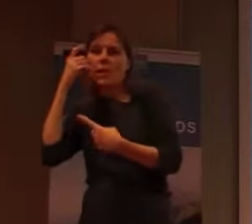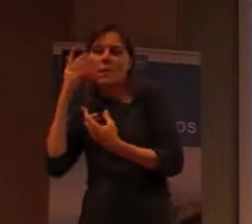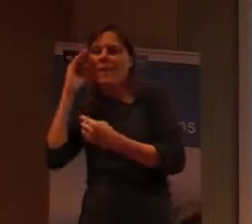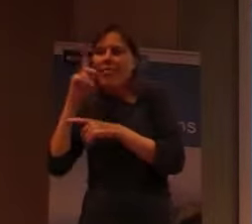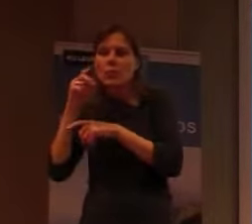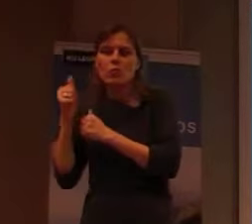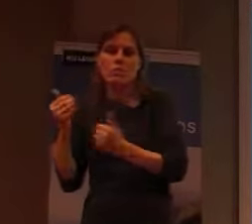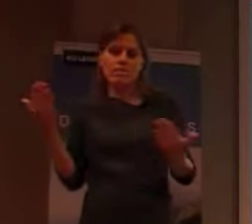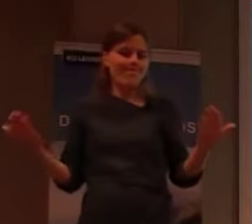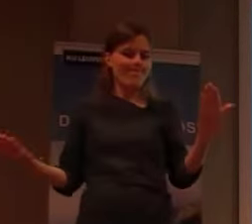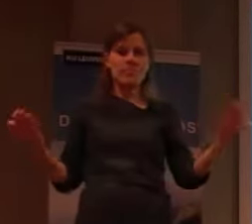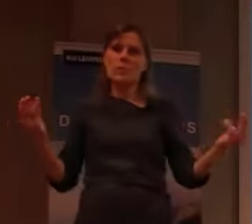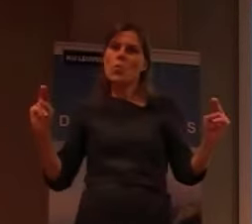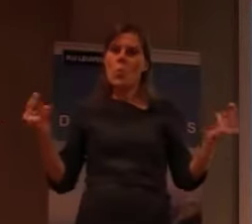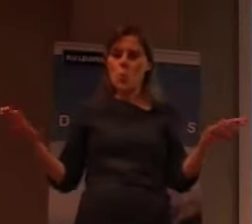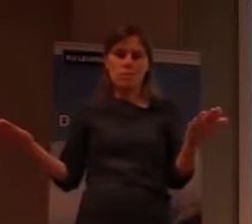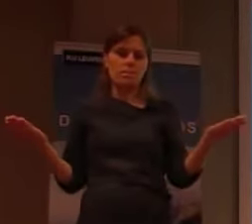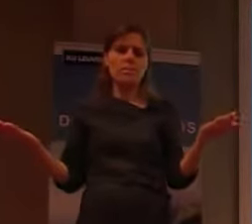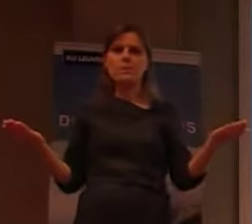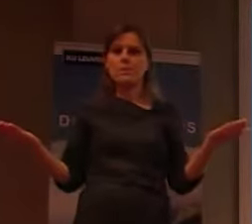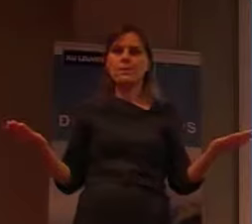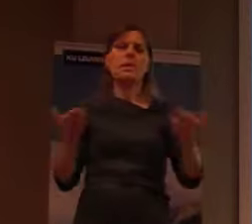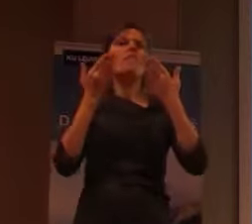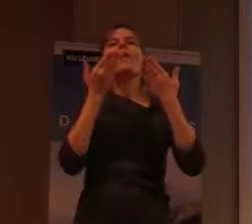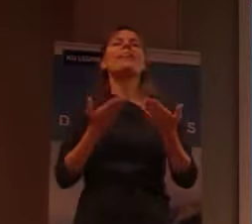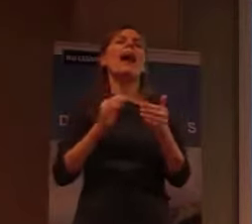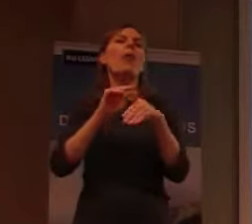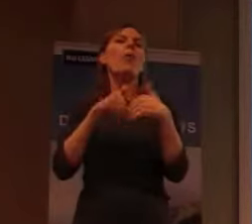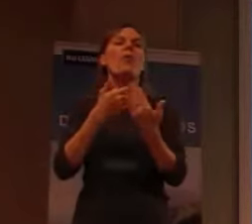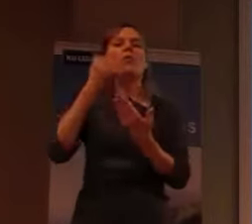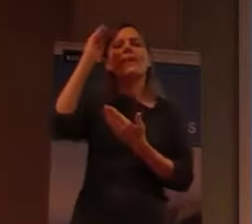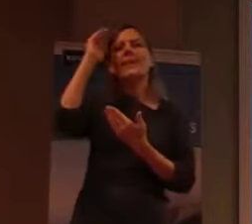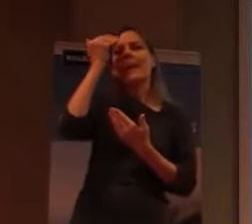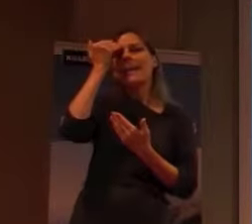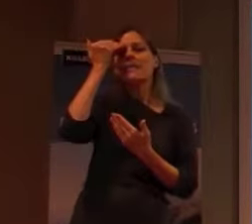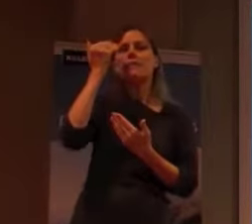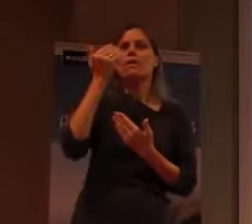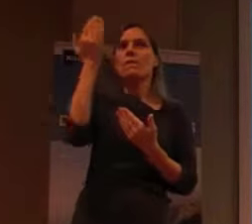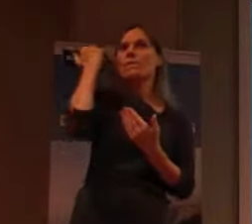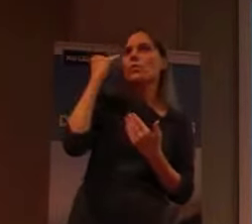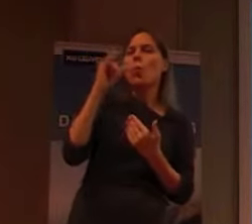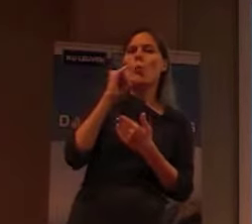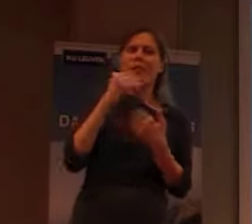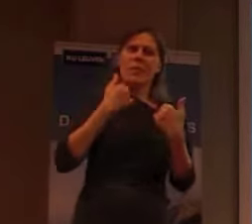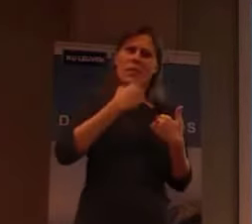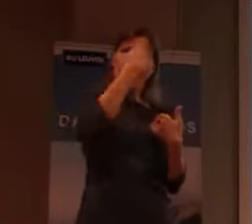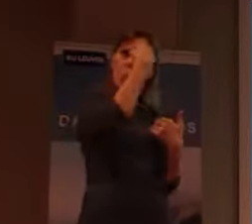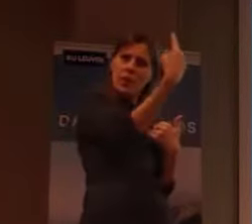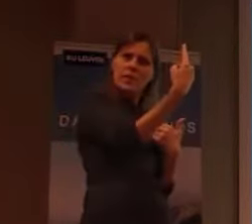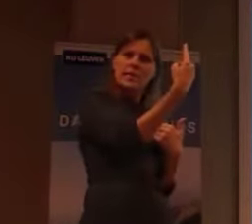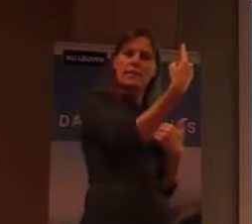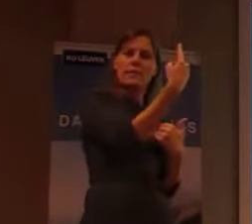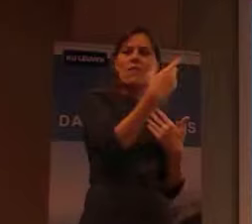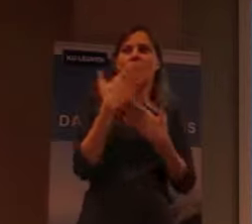een beetje gaan vandaag over kennis van twiste mensen. Hoe gaan we om met het